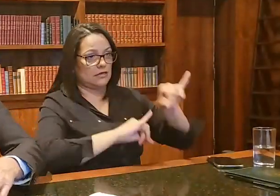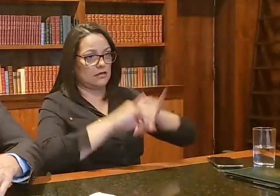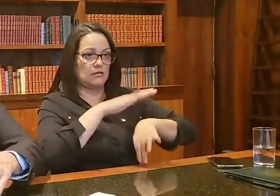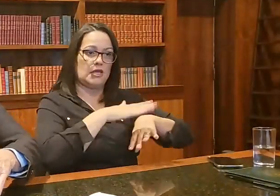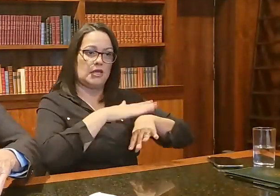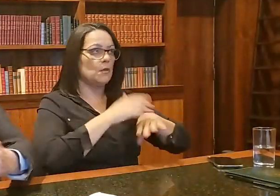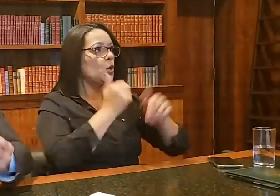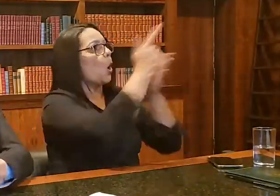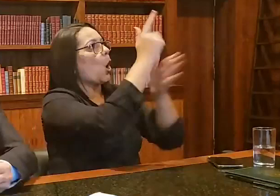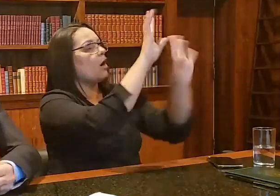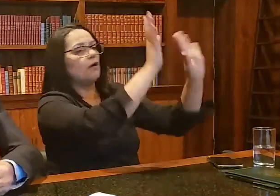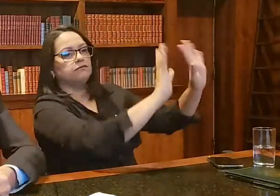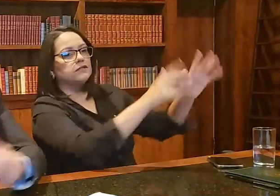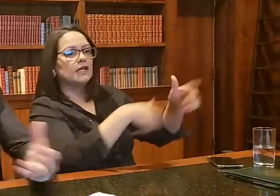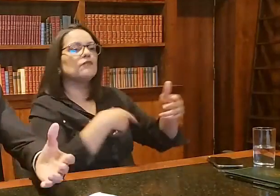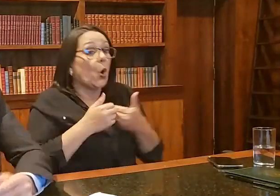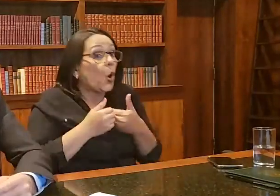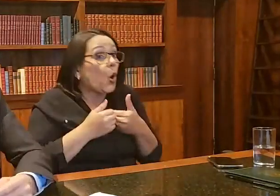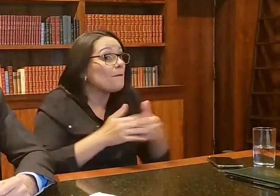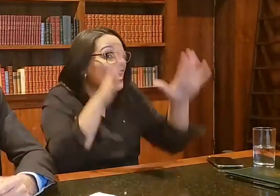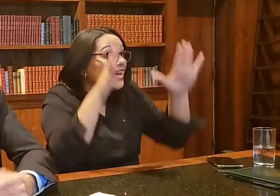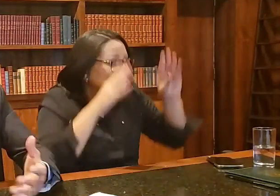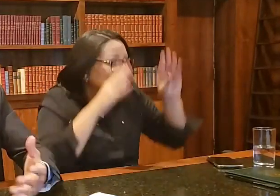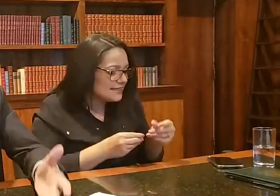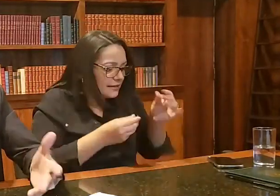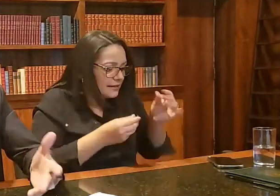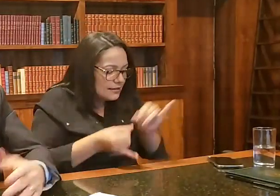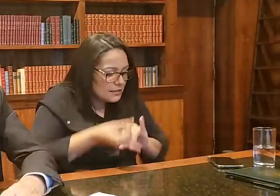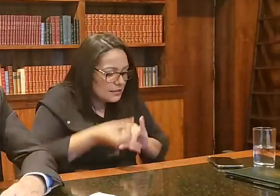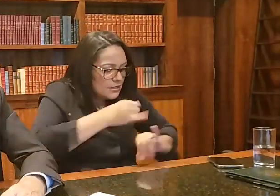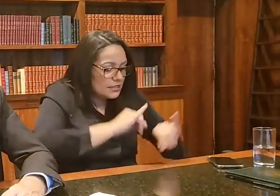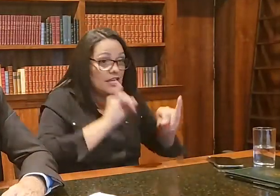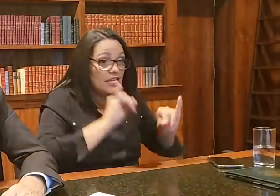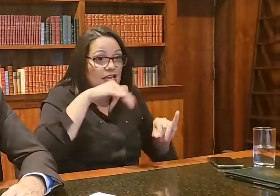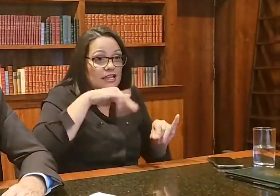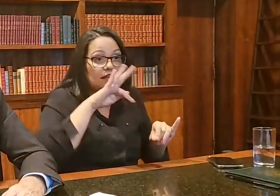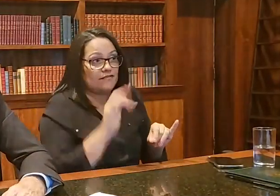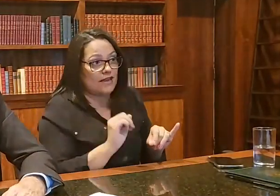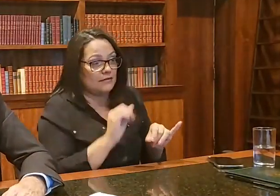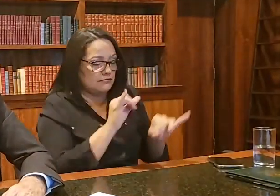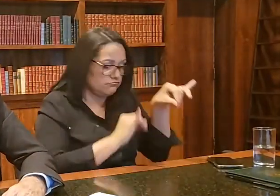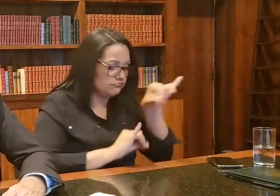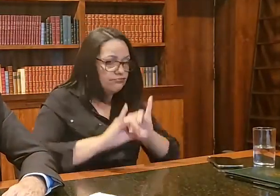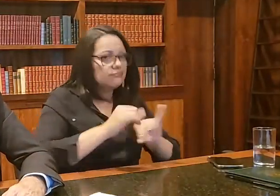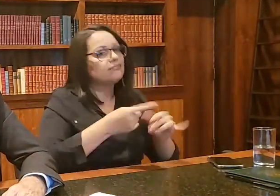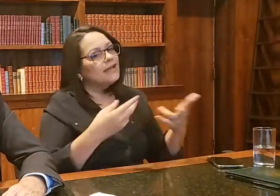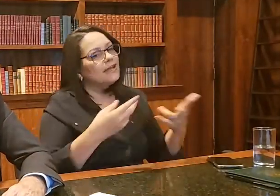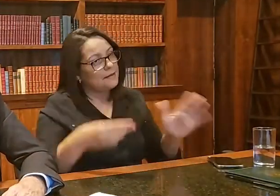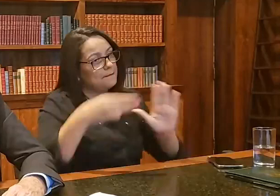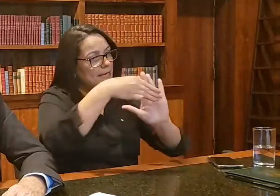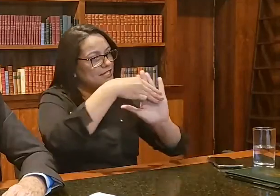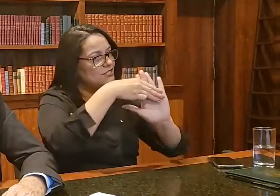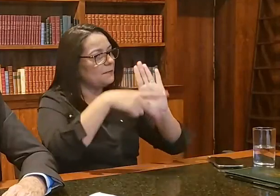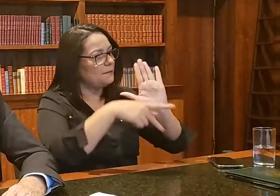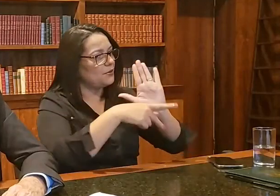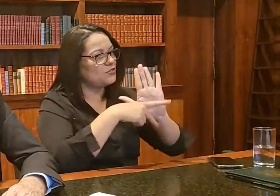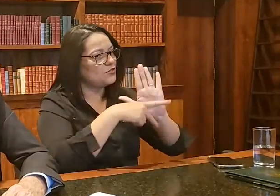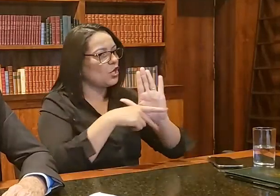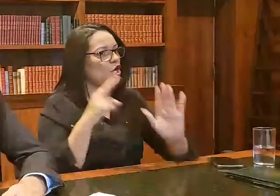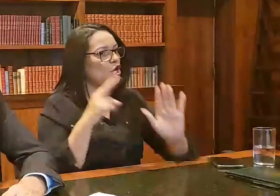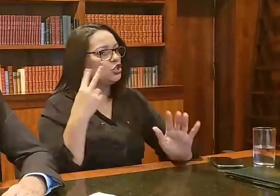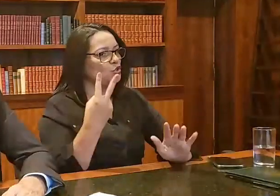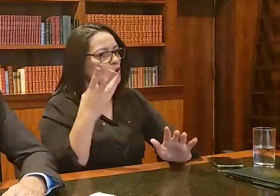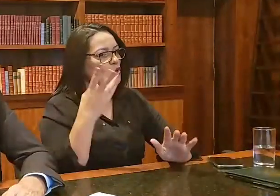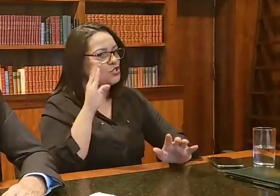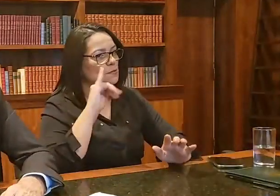fabricar desde o início dela, o IFA, tudo dela. Isso é fruto de uma medida provisória de 2 bilhões de reais que